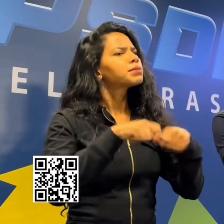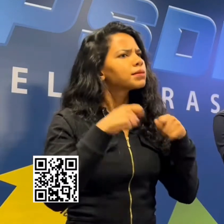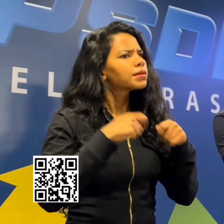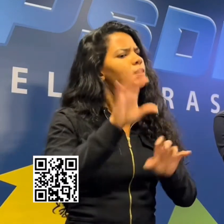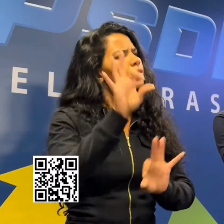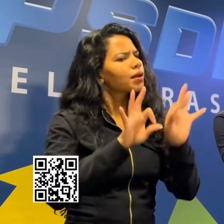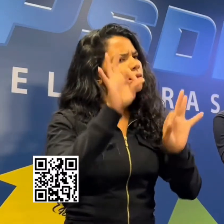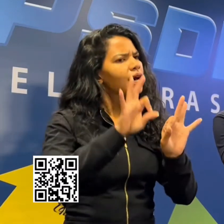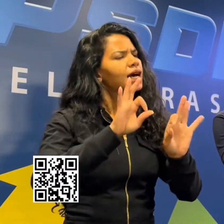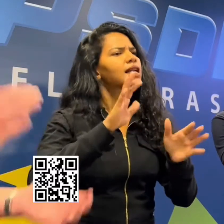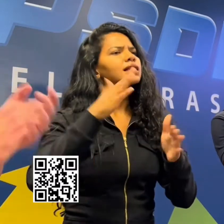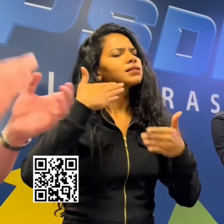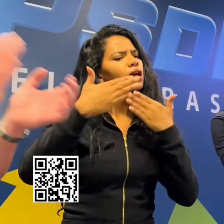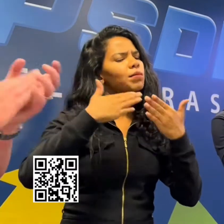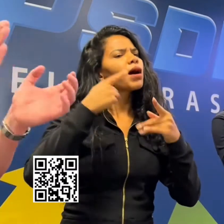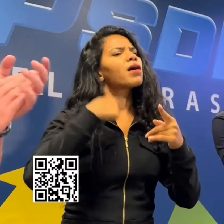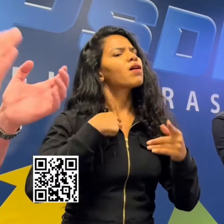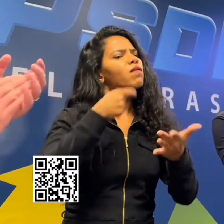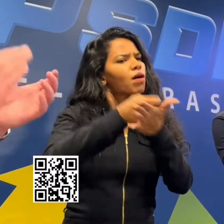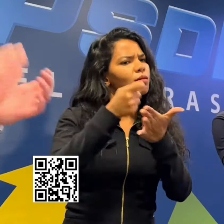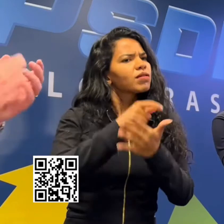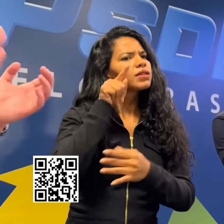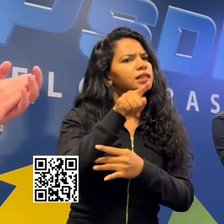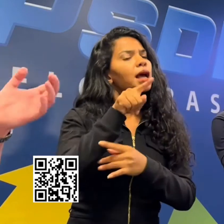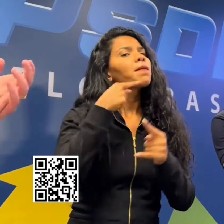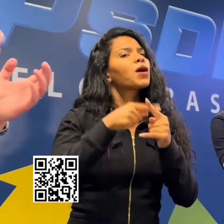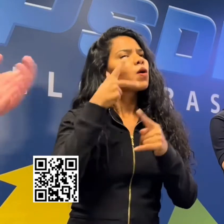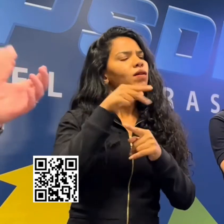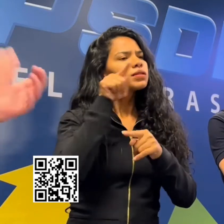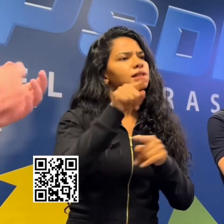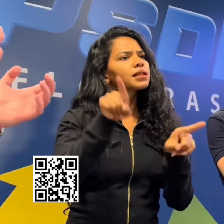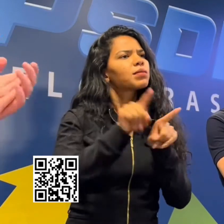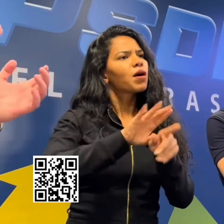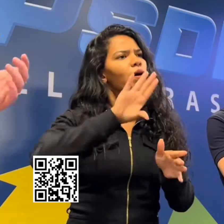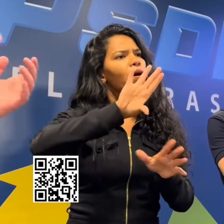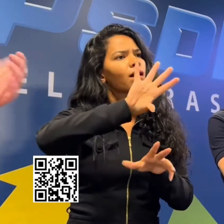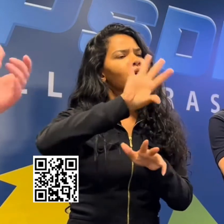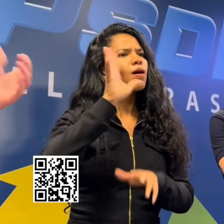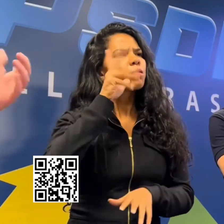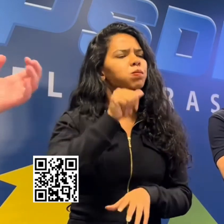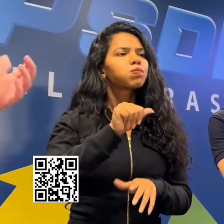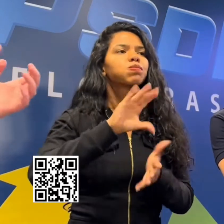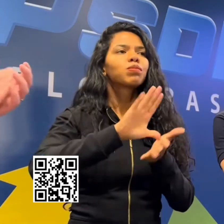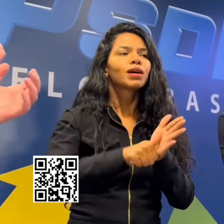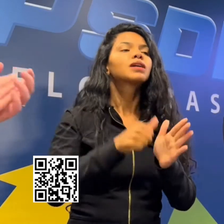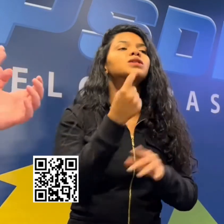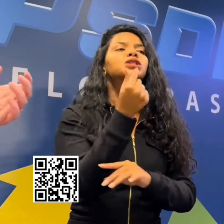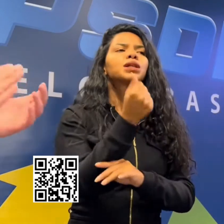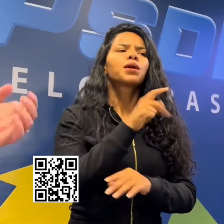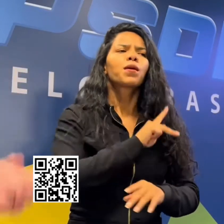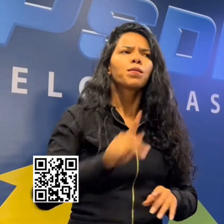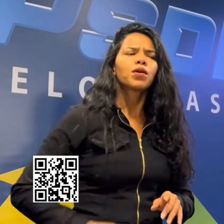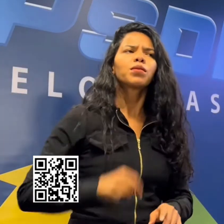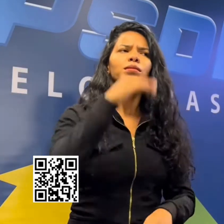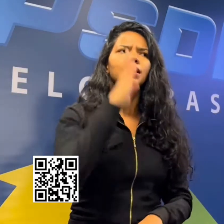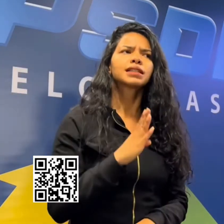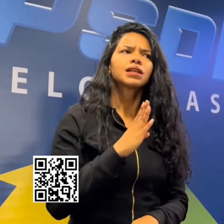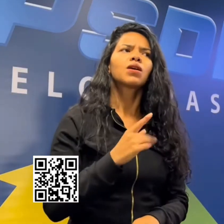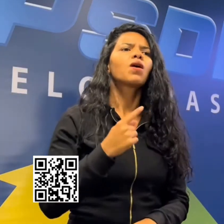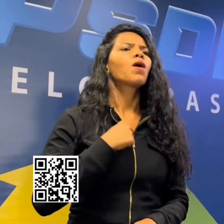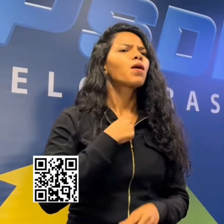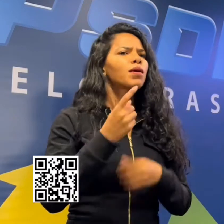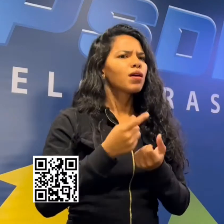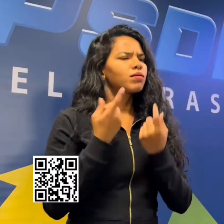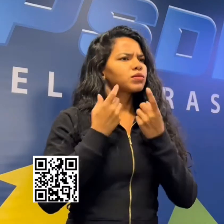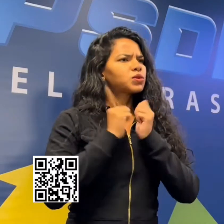de você e daqueles que, como você, roubaram dinheiro todo por ocasião. Você não terá em mim alguém complacente